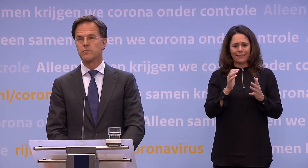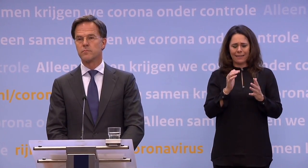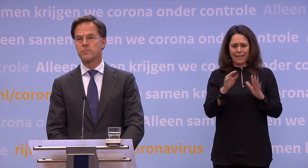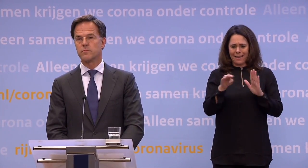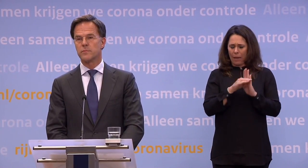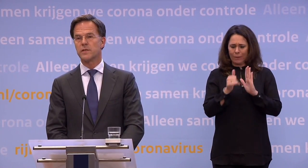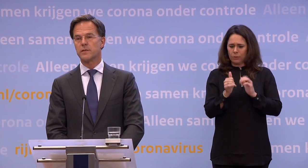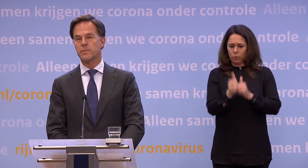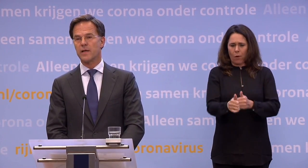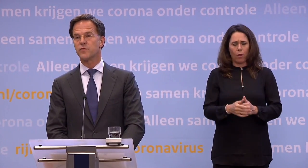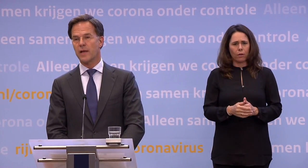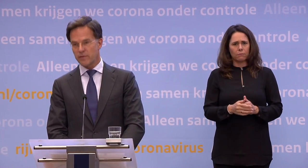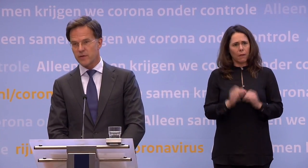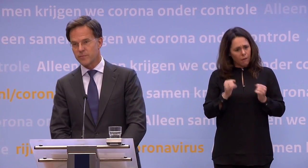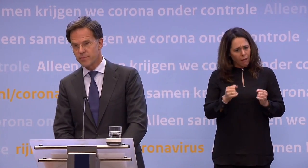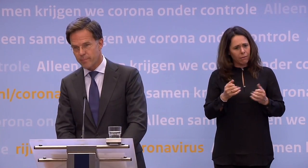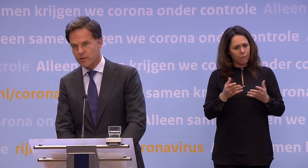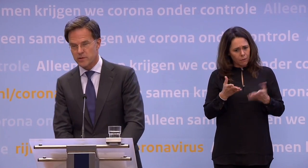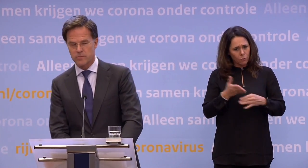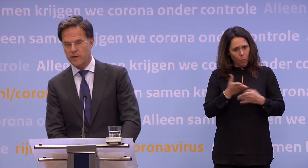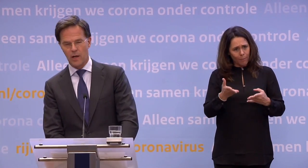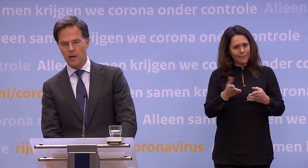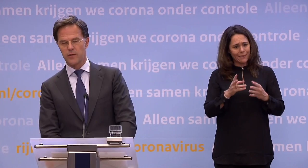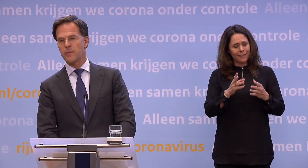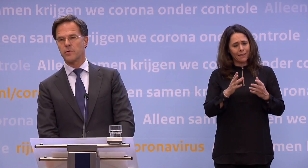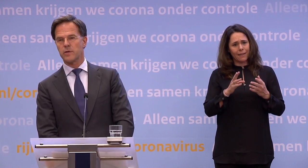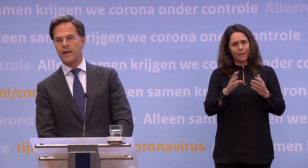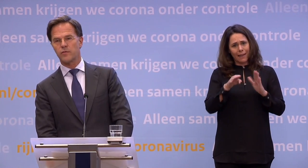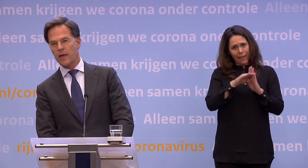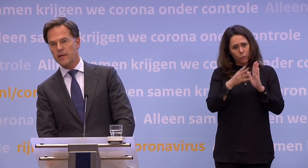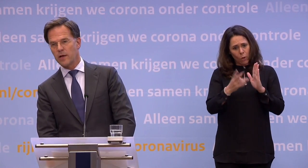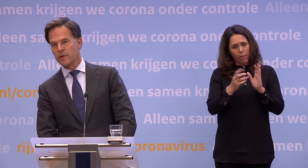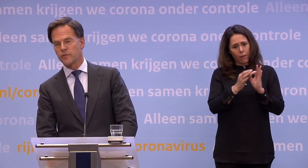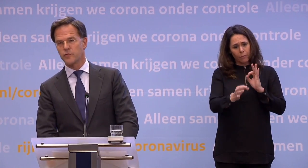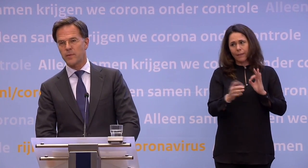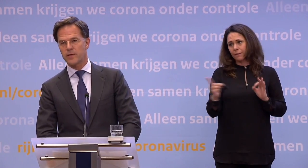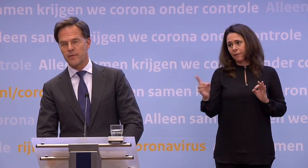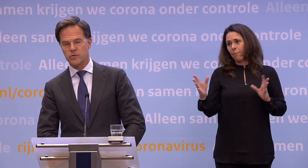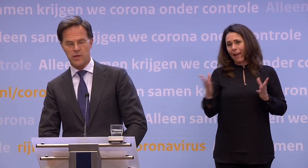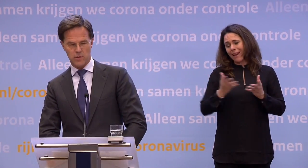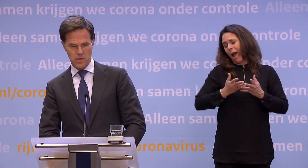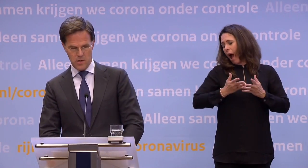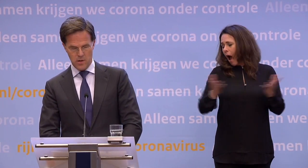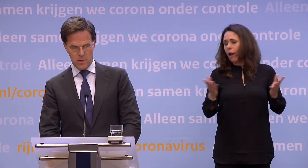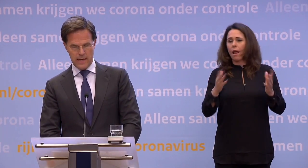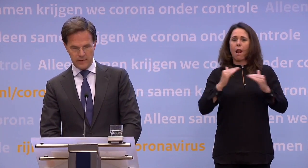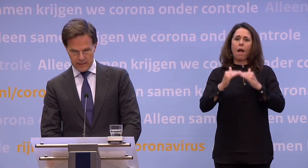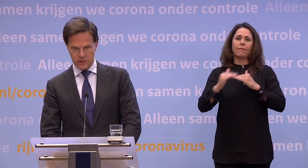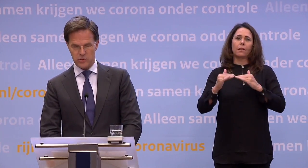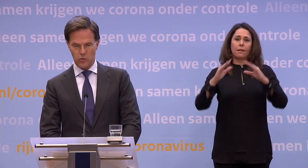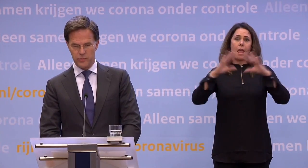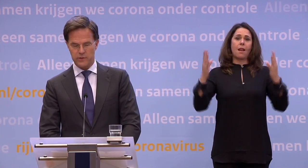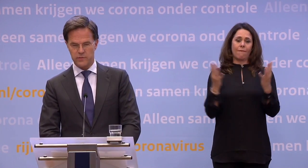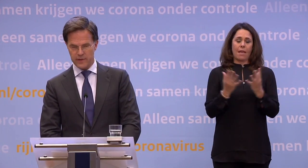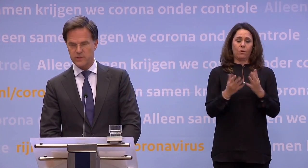wel houdbaar? Die geldt voor de hele wereld, praktisch. Bijna alle landen hebben de regel van één, anderhalve of twee meter afstand houden. En dat